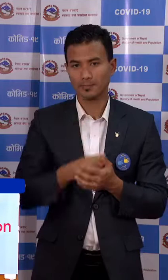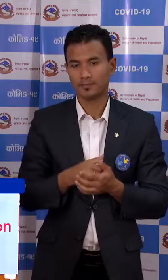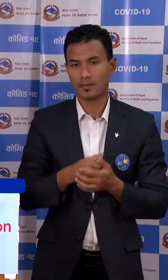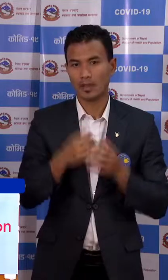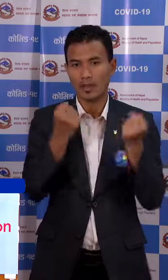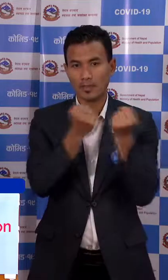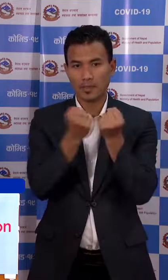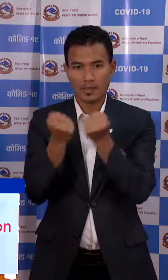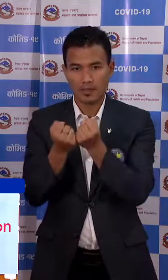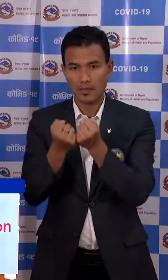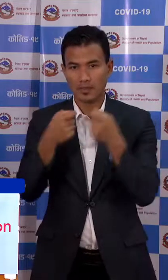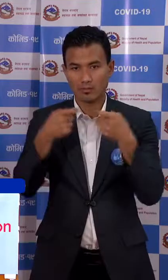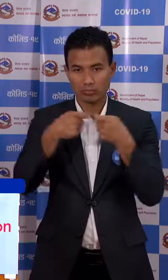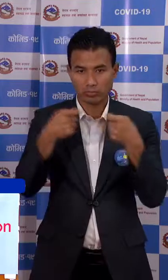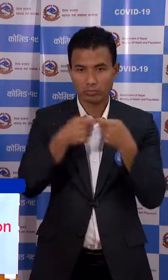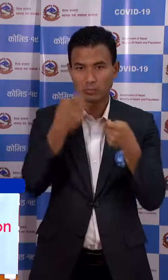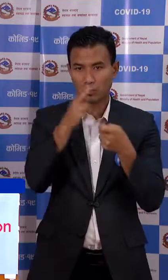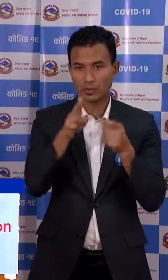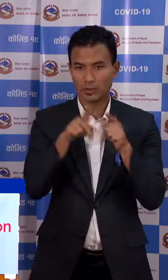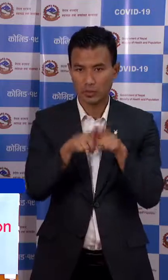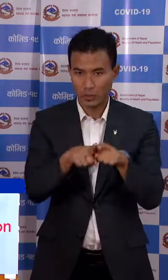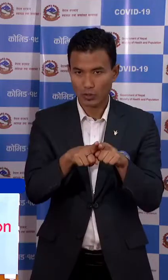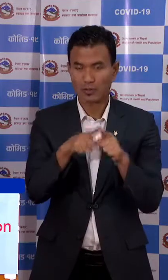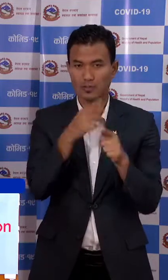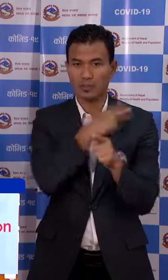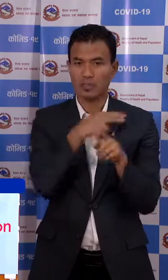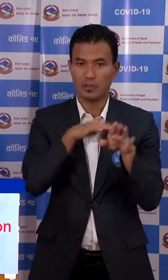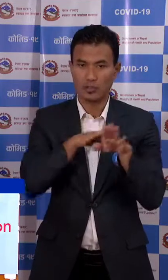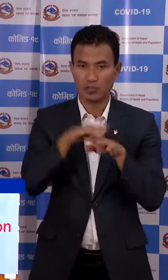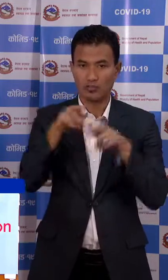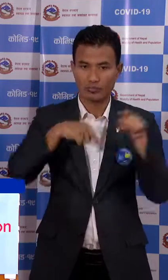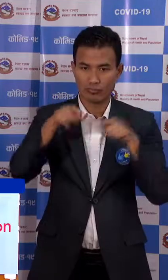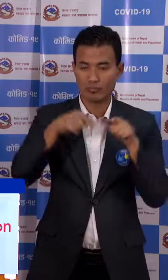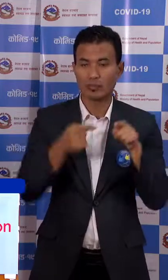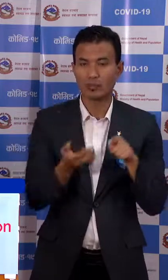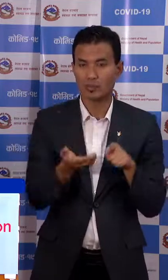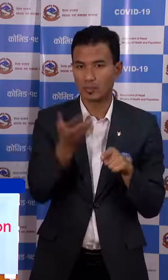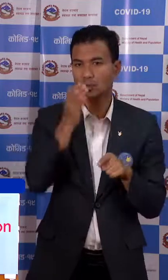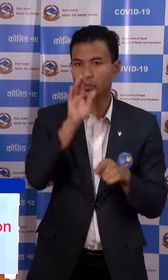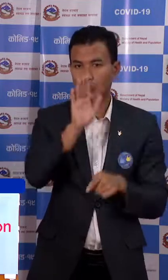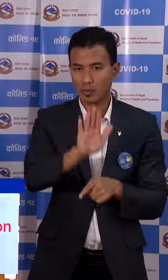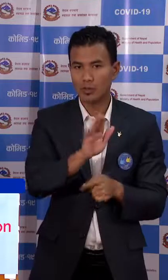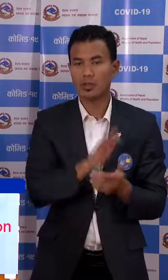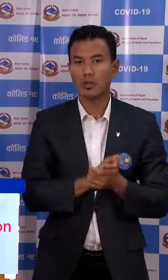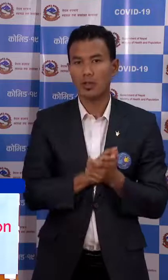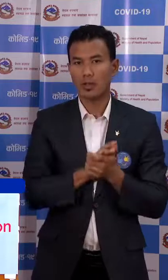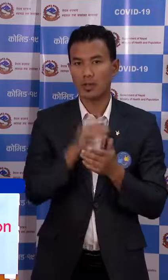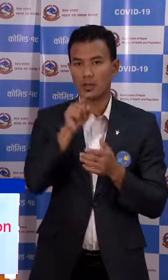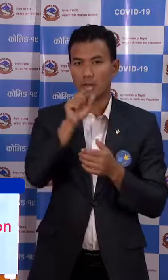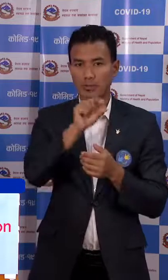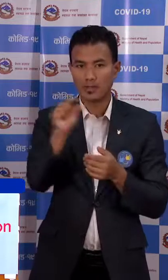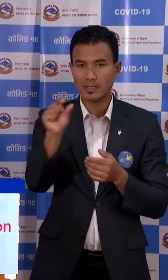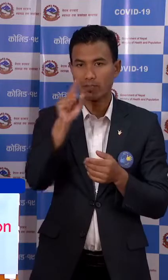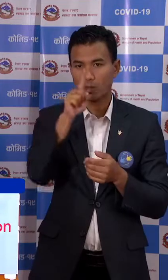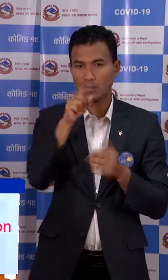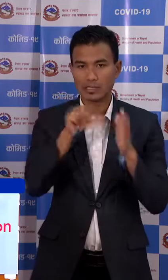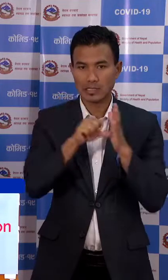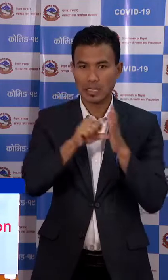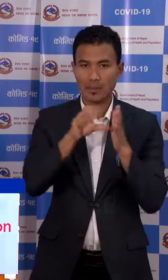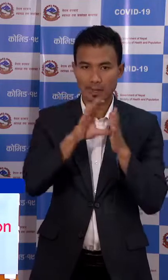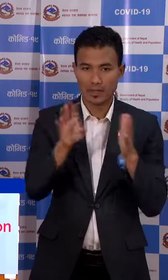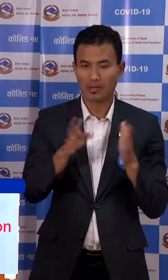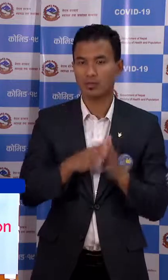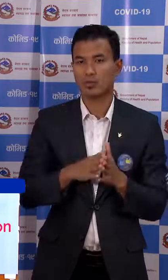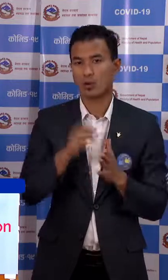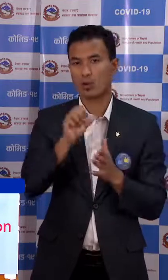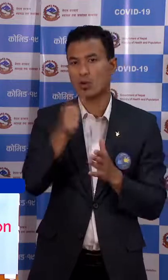बंदा बंदी खुकुलो भय संगई मानिश अरुको आबज्जाबत बढ़ने क्रम मा चा एसाई विशय मा एउटा जिल्ला बाट